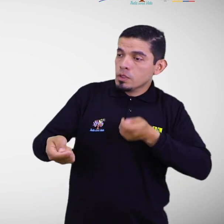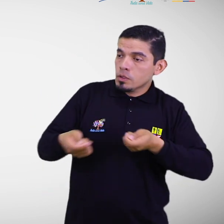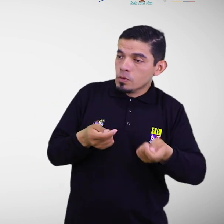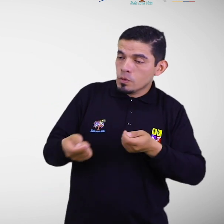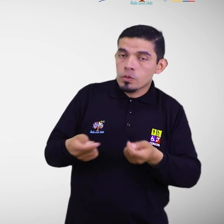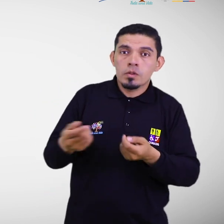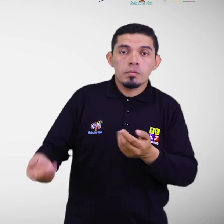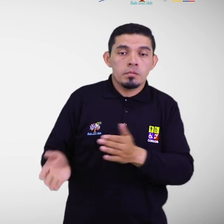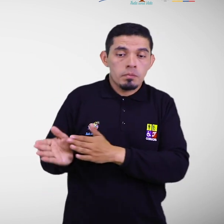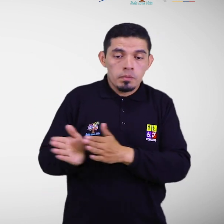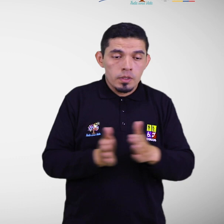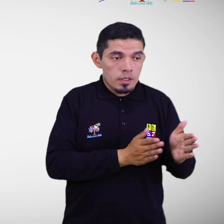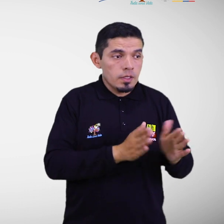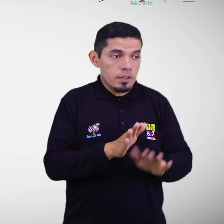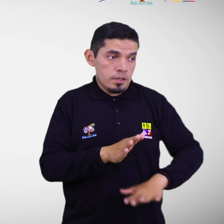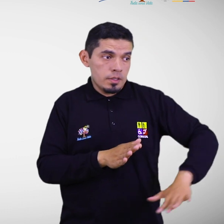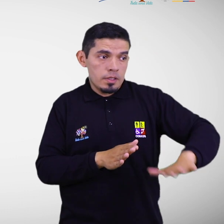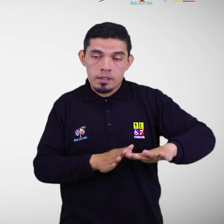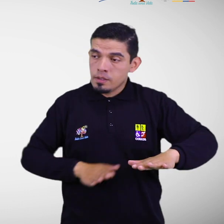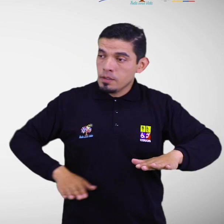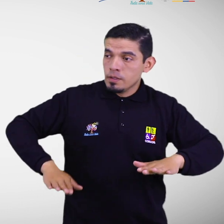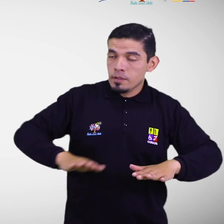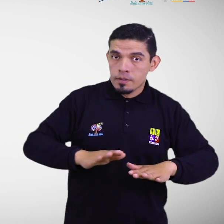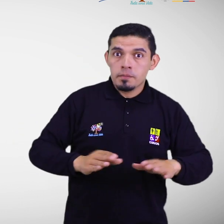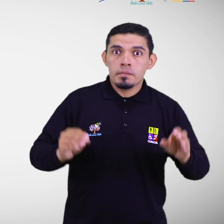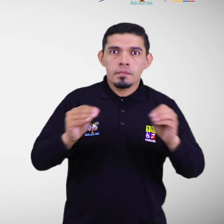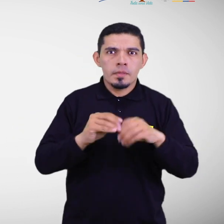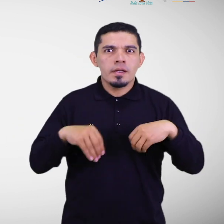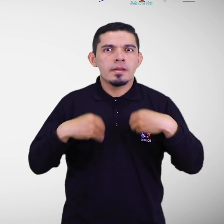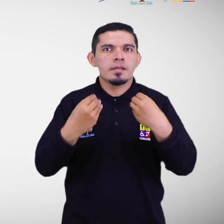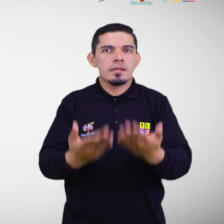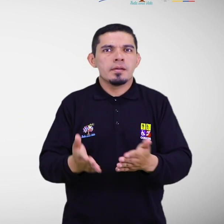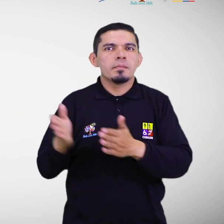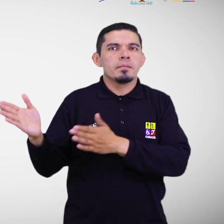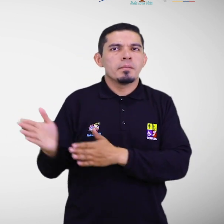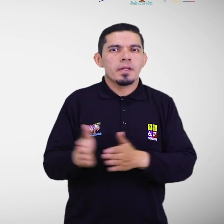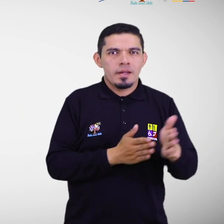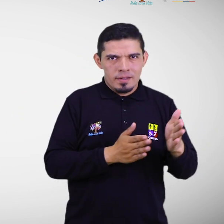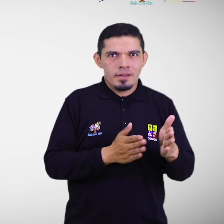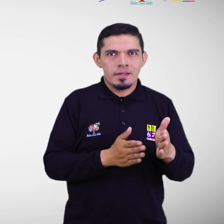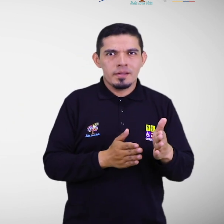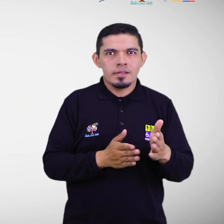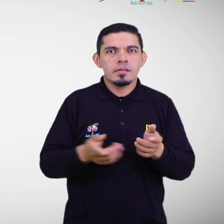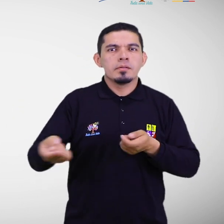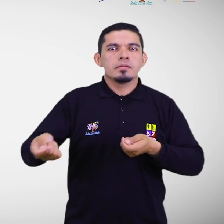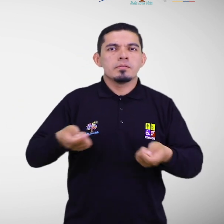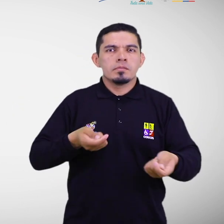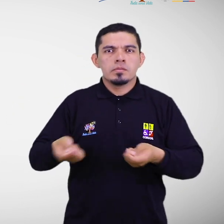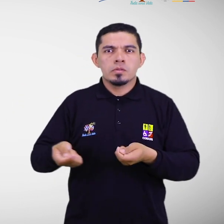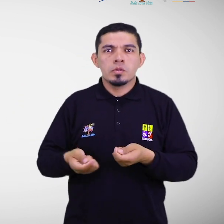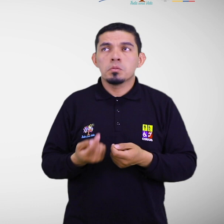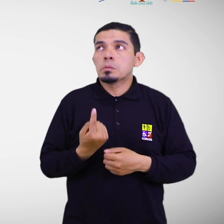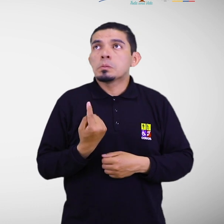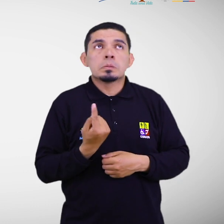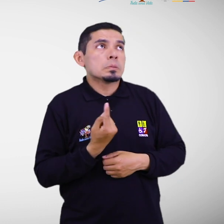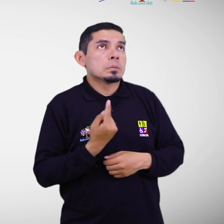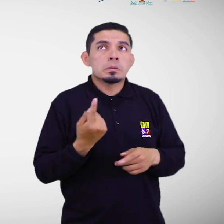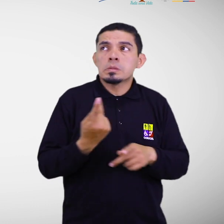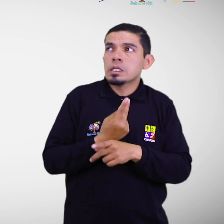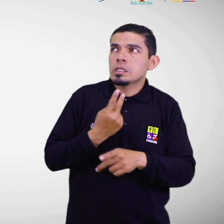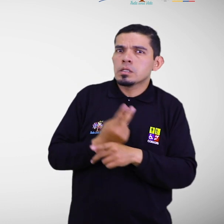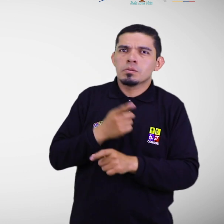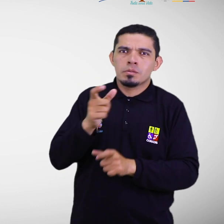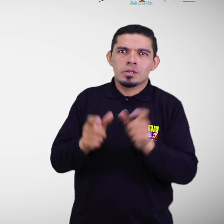planificación territorial. Así como la generación de planes que permitan disminuir el grado de exposición al riesgo de las